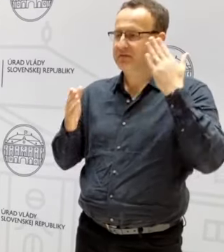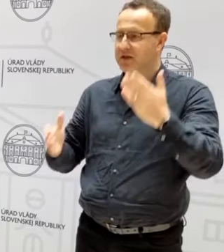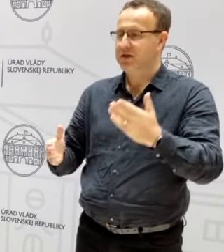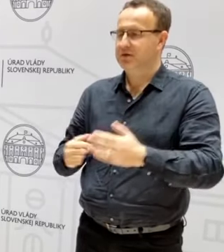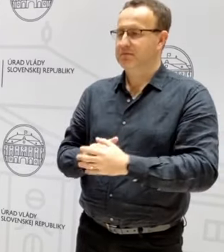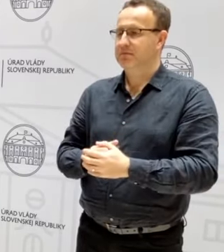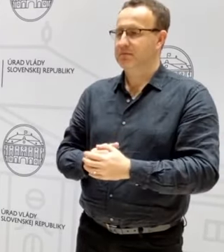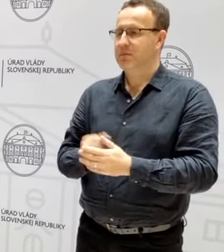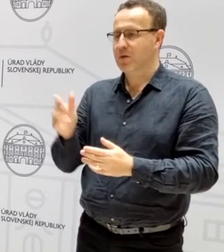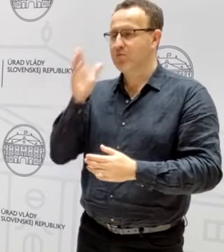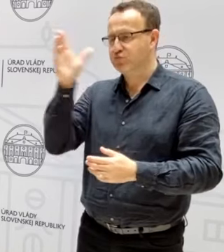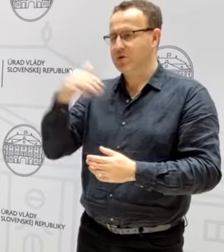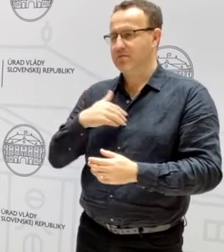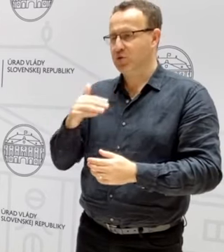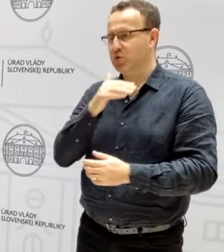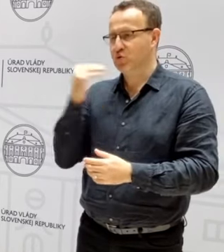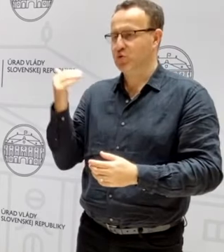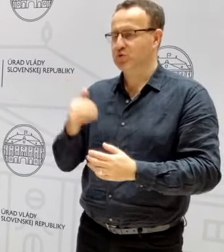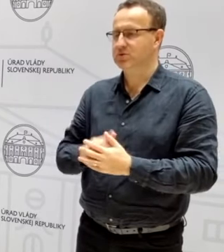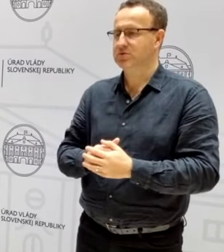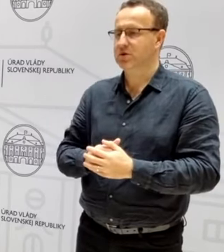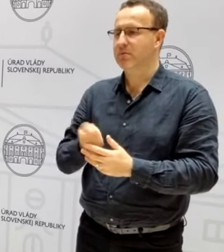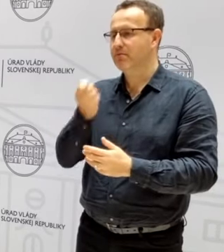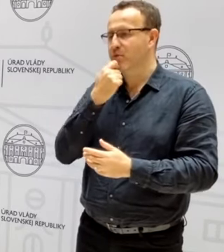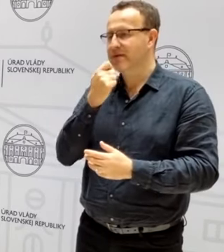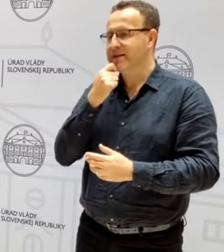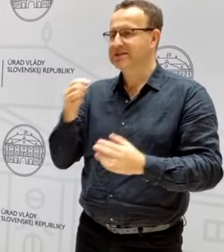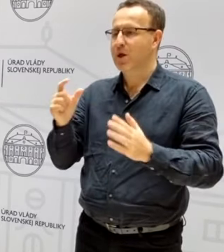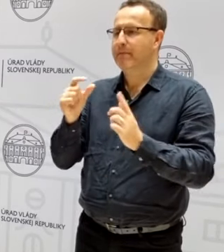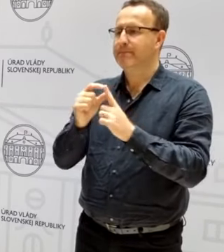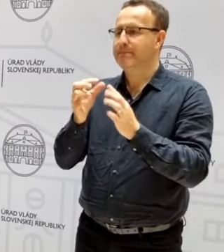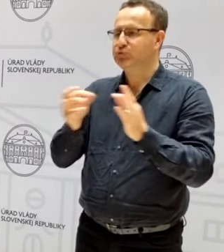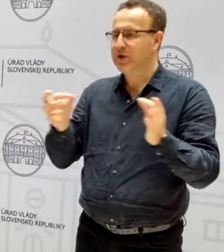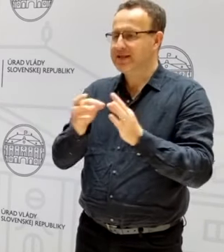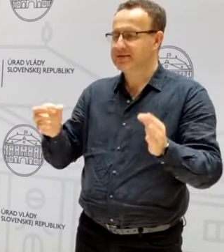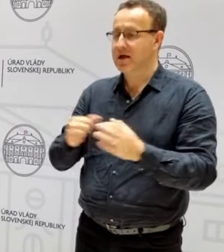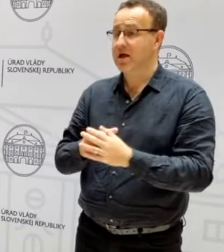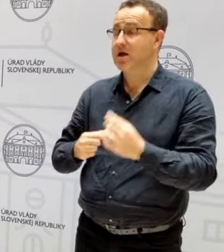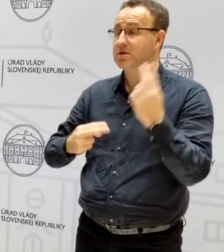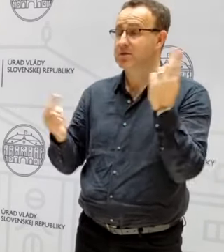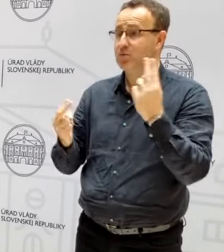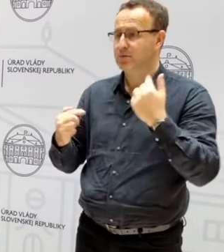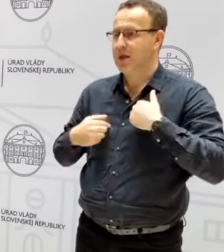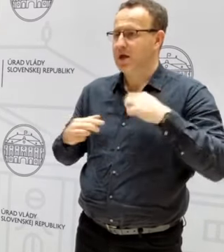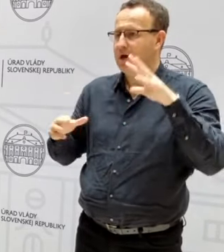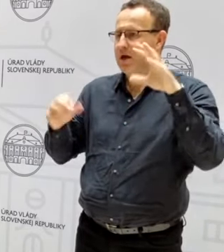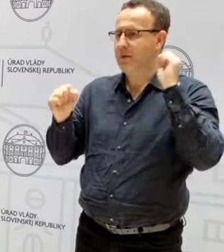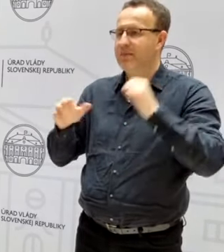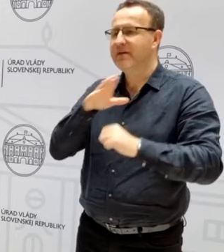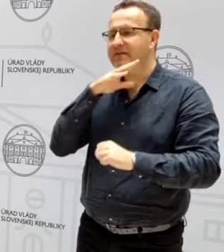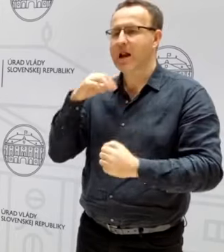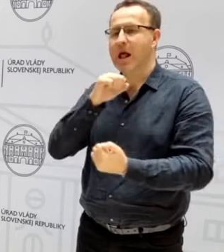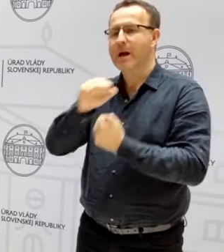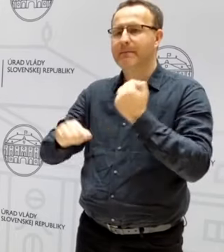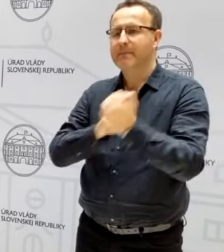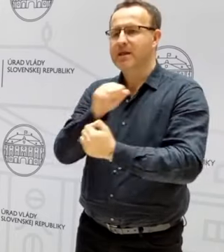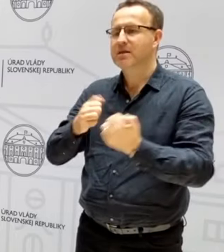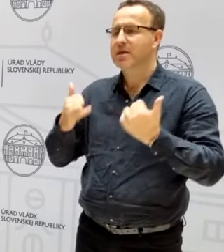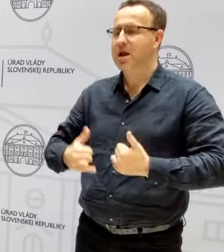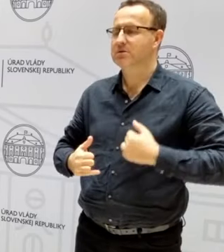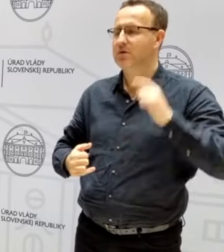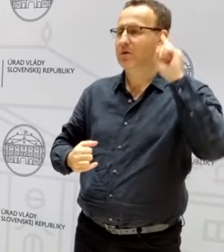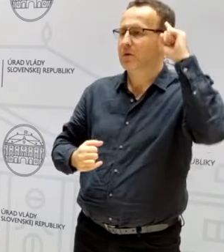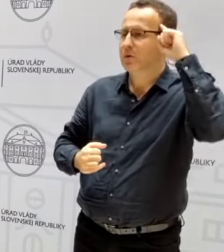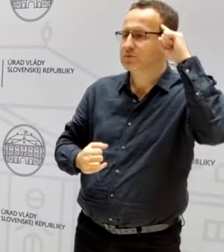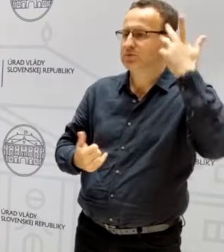bude dosť potravinárskej pšenice. Samozrejme, chápem, že mnohé mlyny dneska rozmýšľajú, či